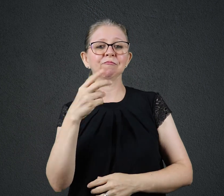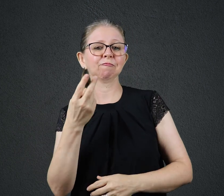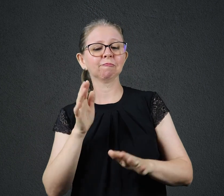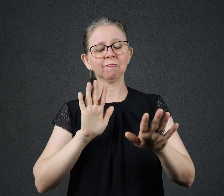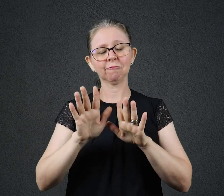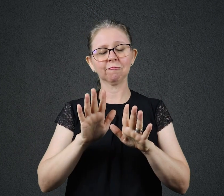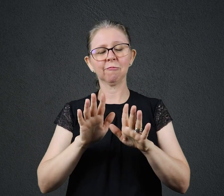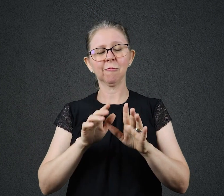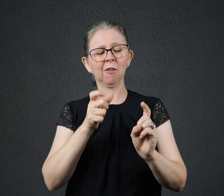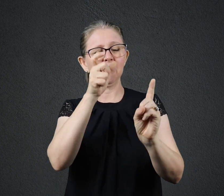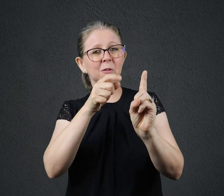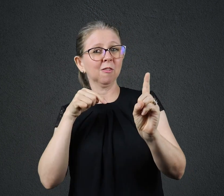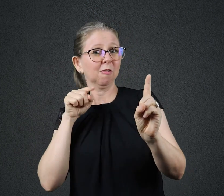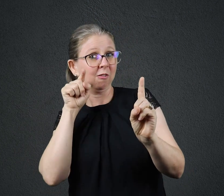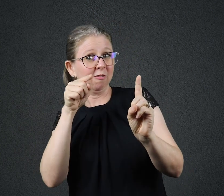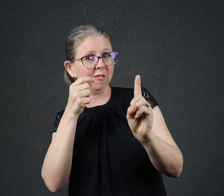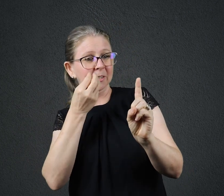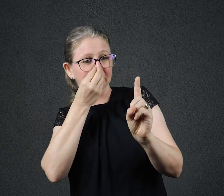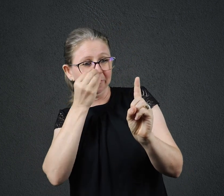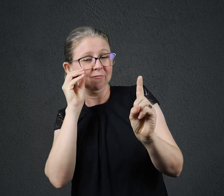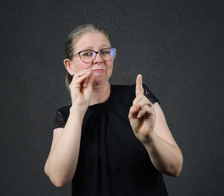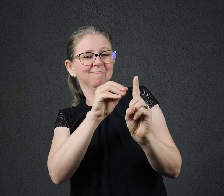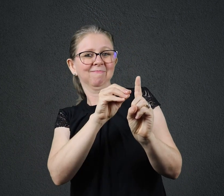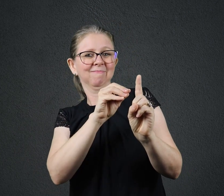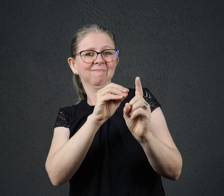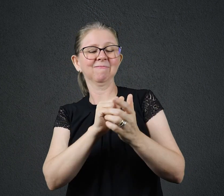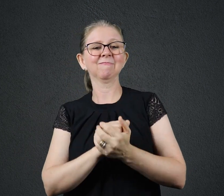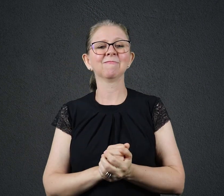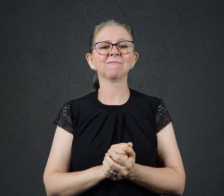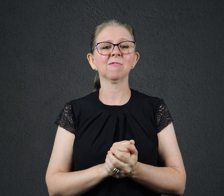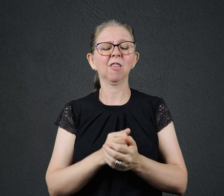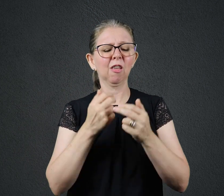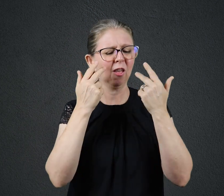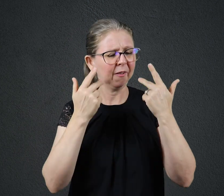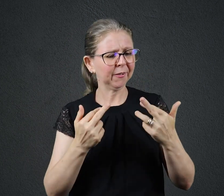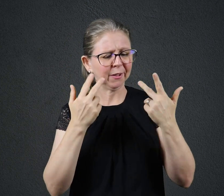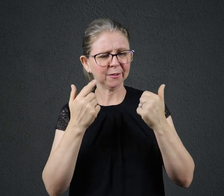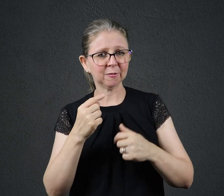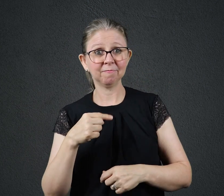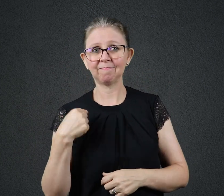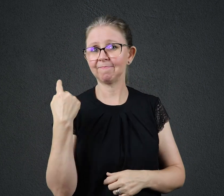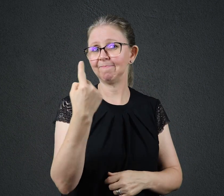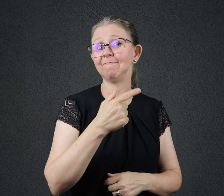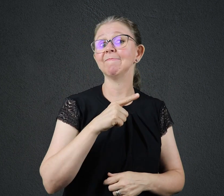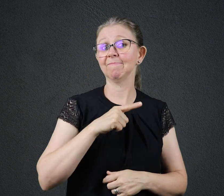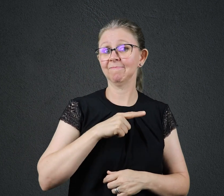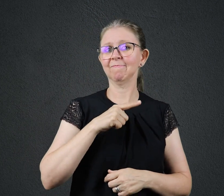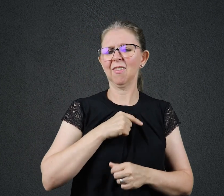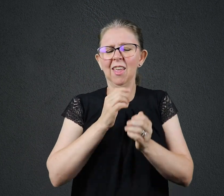ESPERAVA DEMAIS É NATURAL TER EXPECTATIVAS EM RELAÇÃO AOS OUTROS MAS NÃO É CERTO DEIXAR QUE O